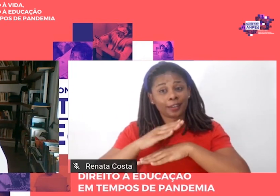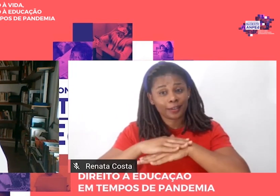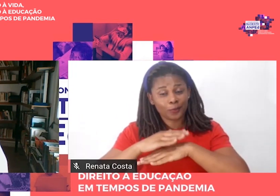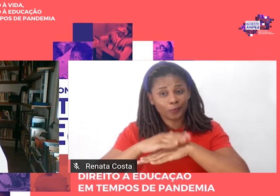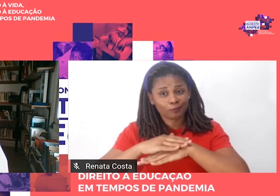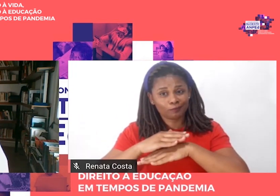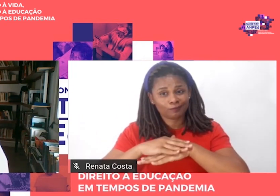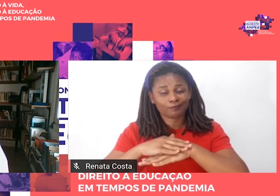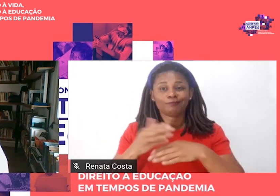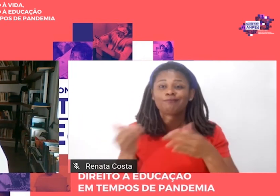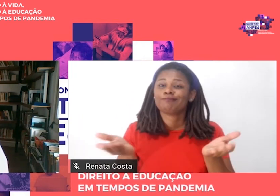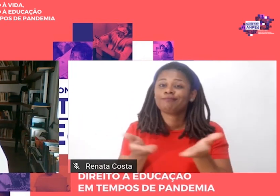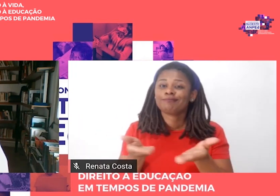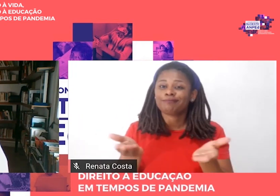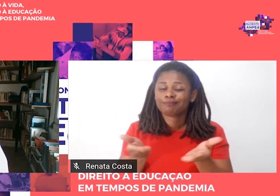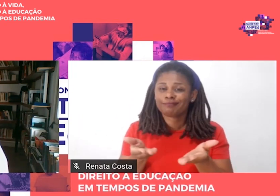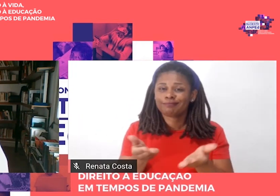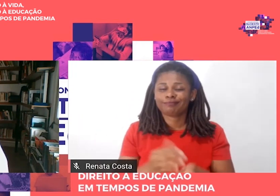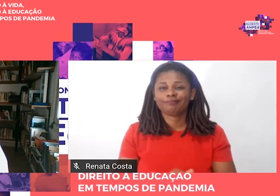uma,